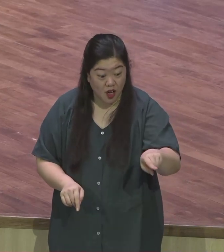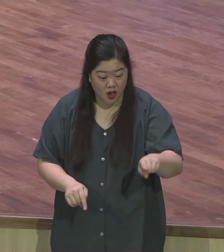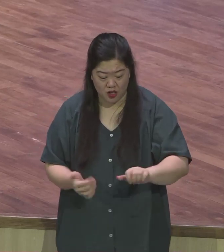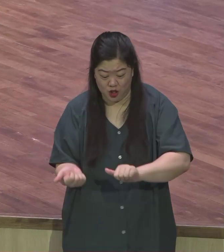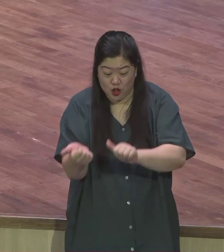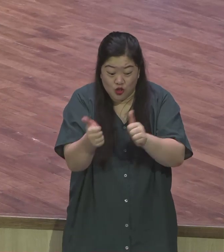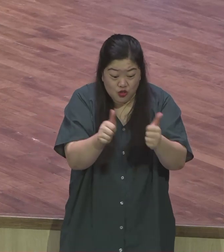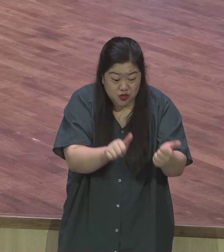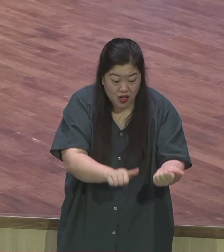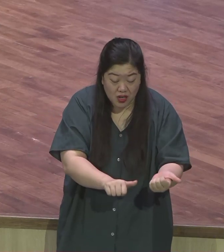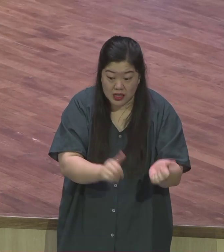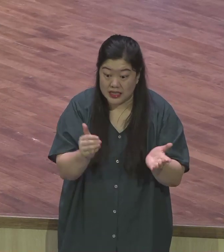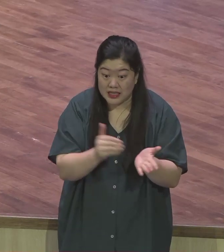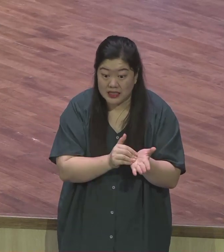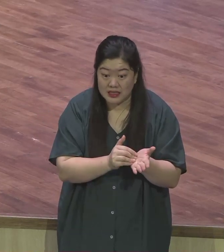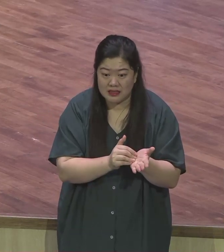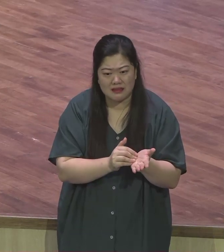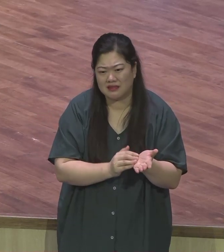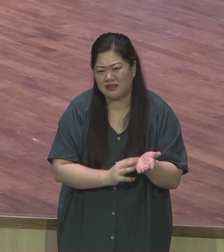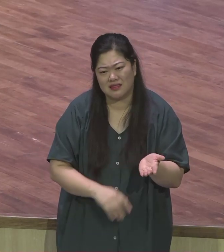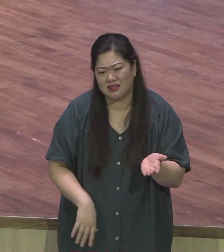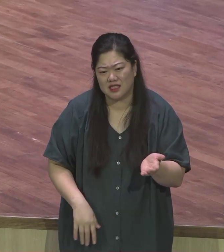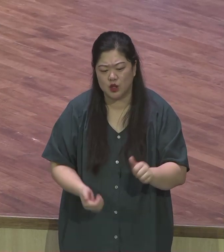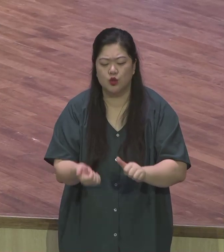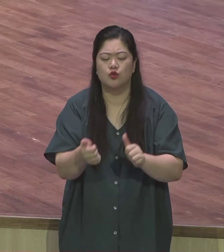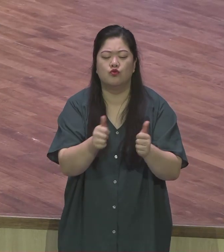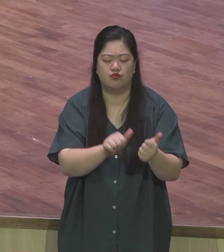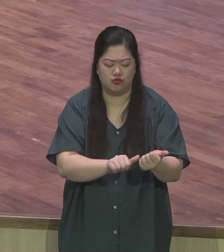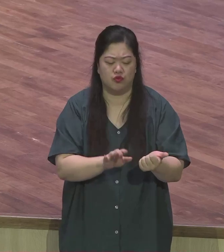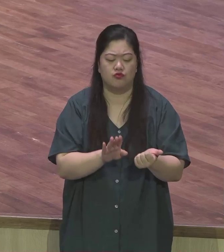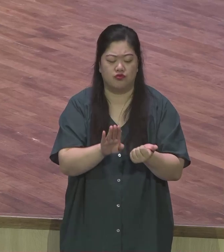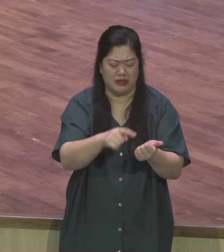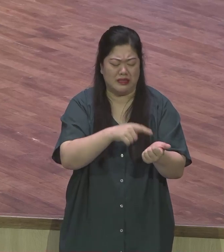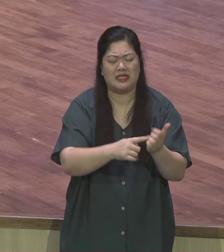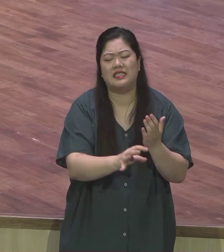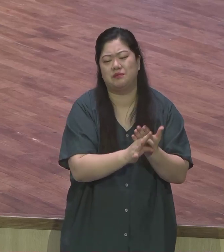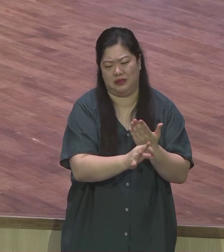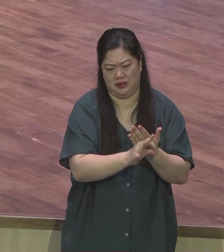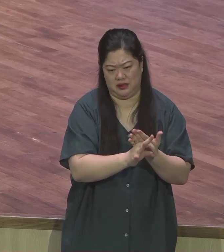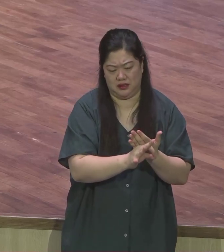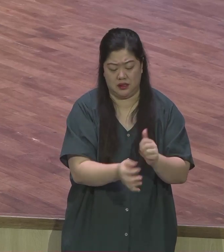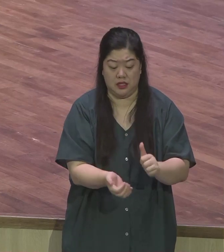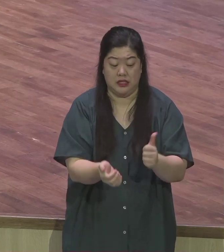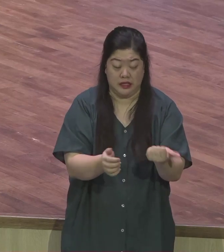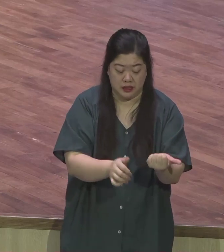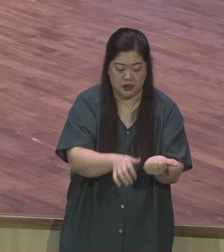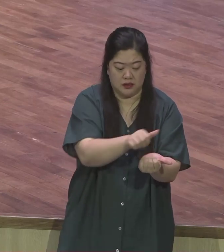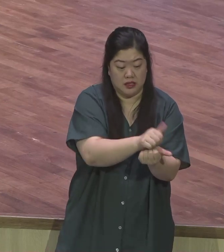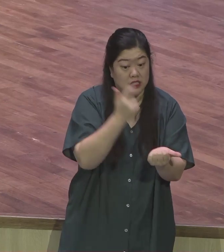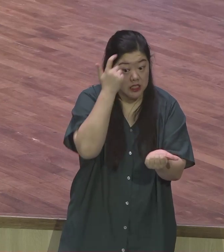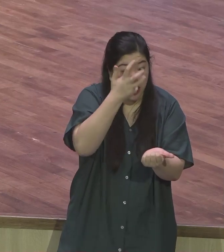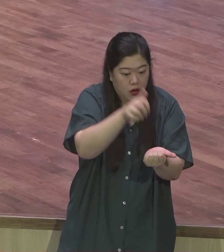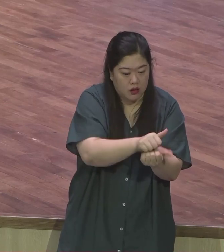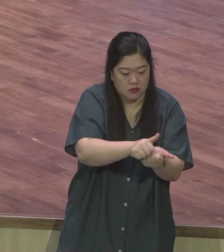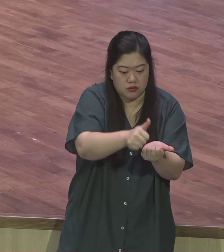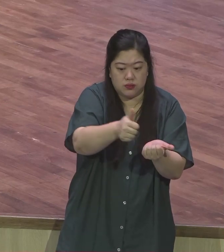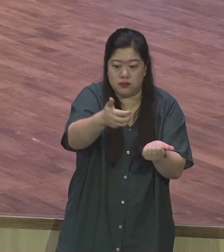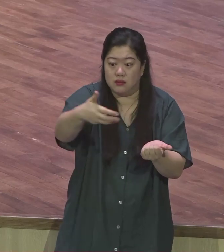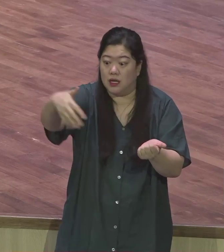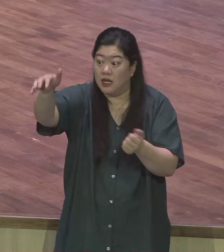죽음 이후에 그 영혼의 심판은 영원한 것이기 때문에 그렇다면 우리가 4절 5절 말씀에